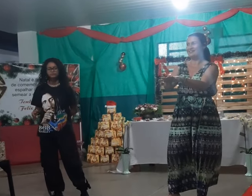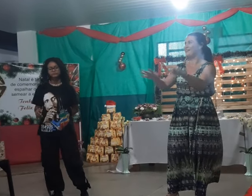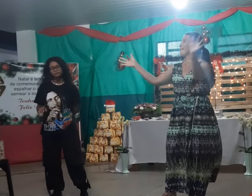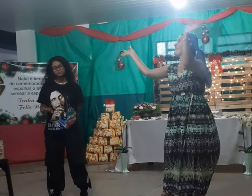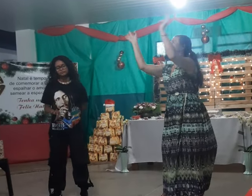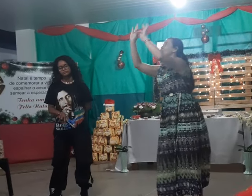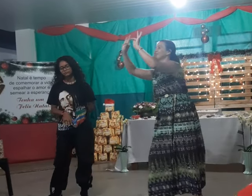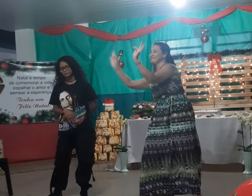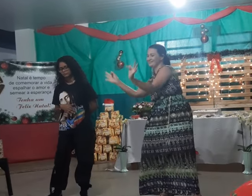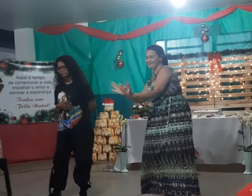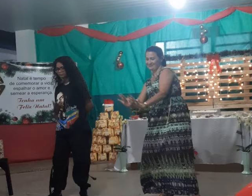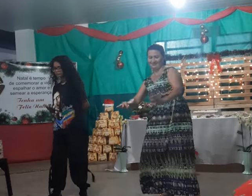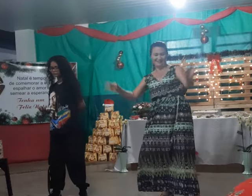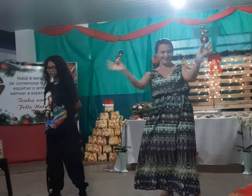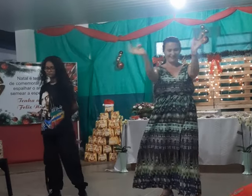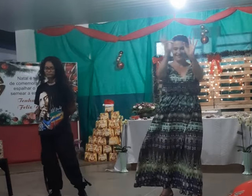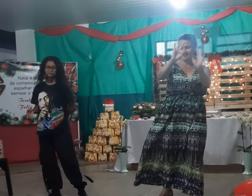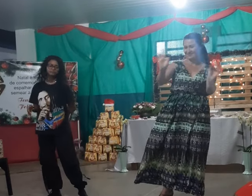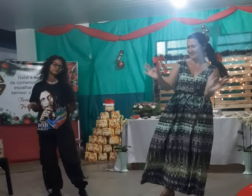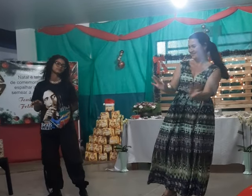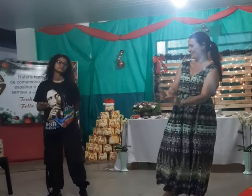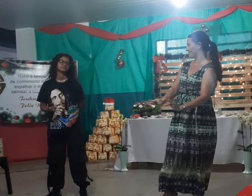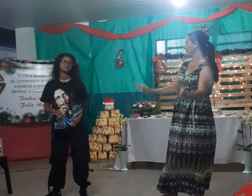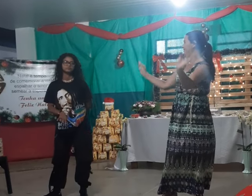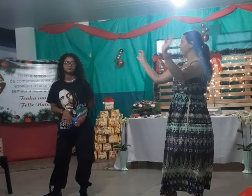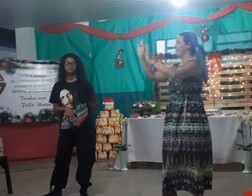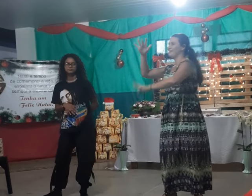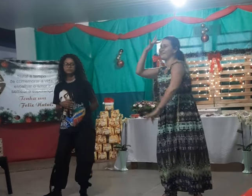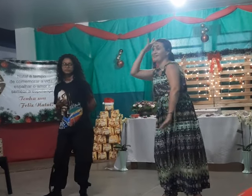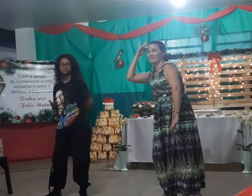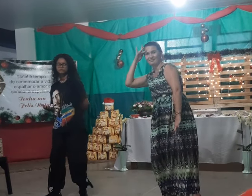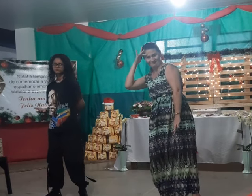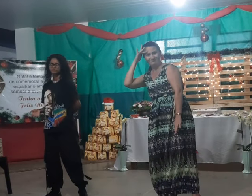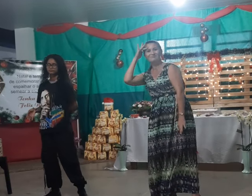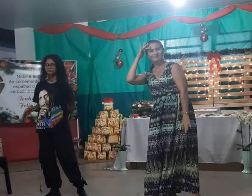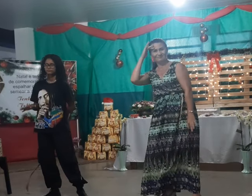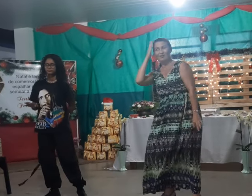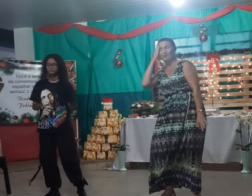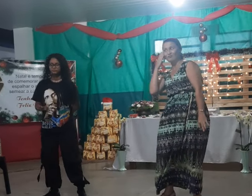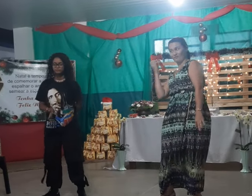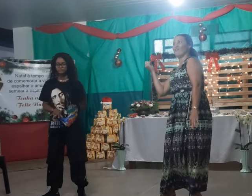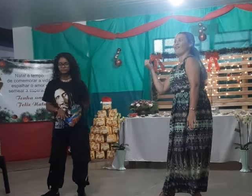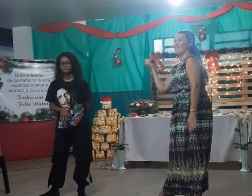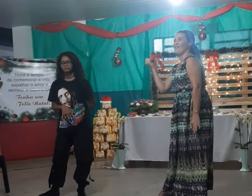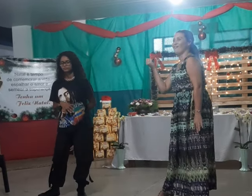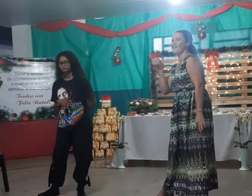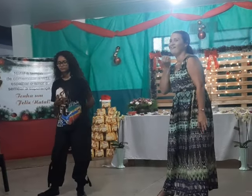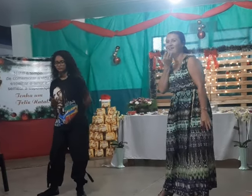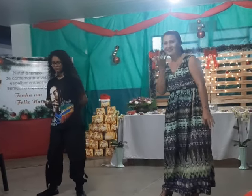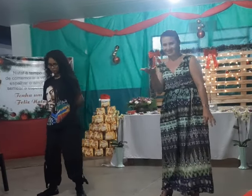que seja feliz quem souber o A